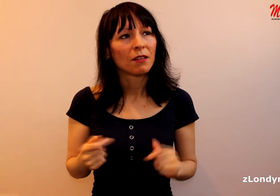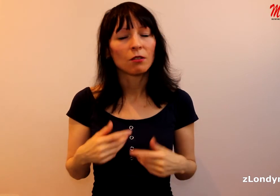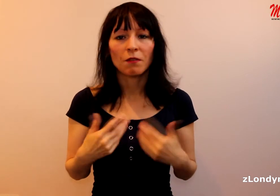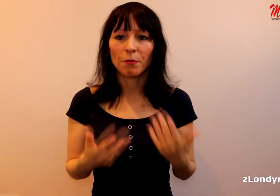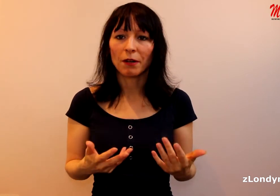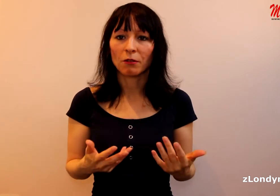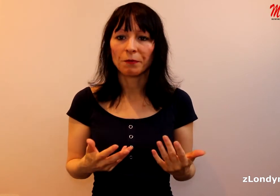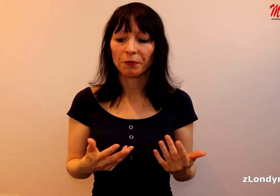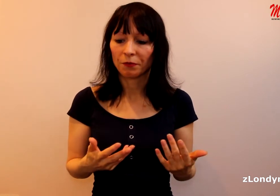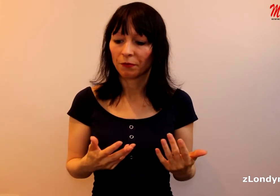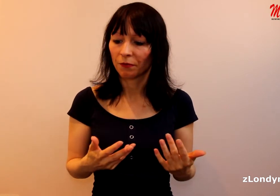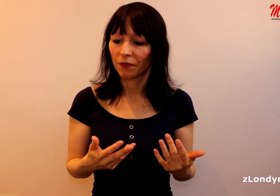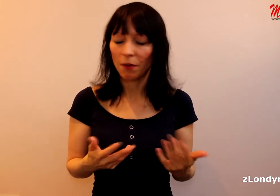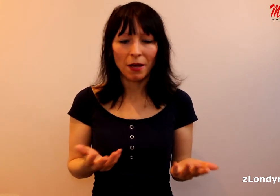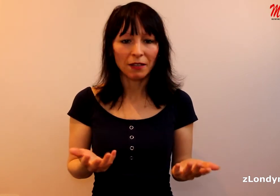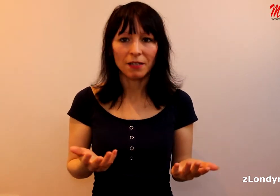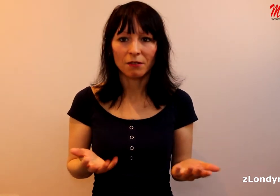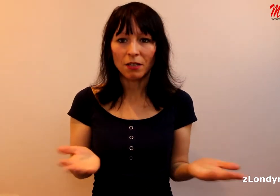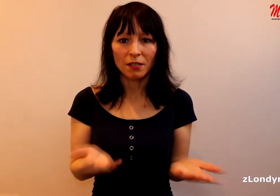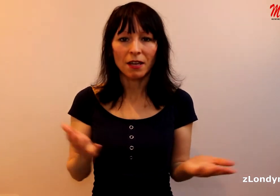mi to teď vypadlo. VP adres, no jasně.